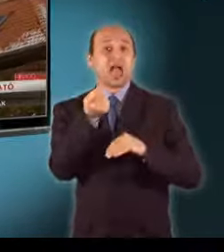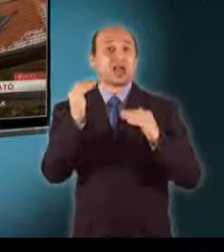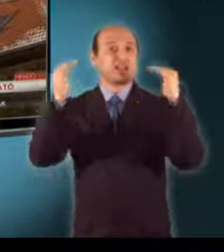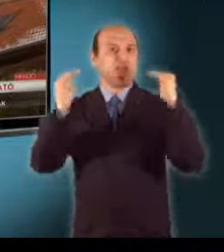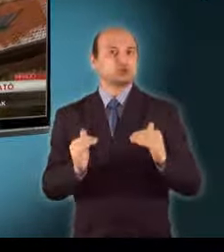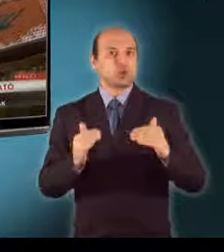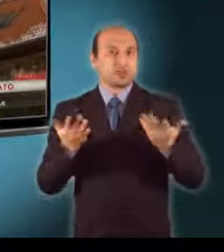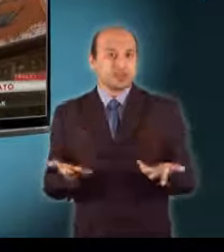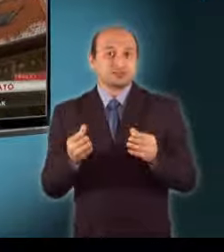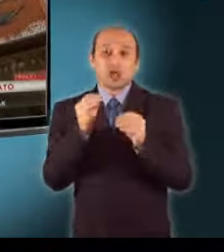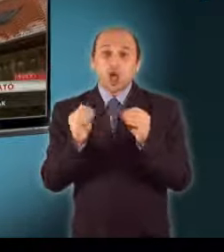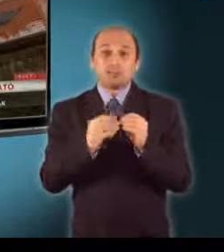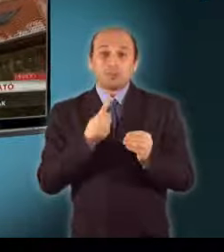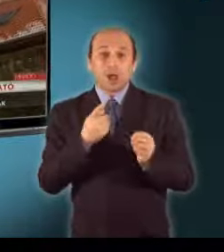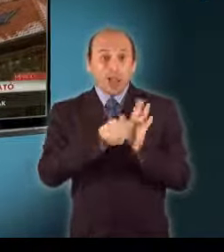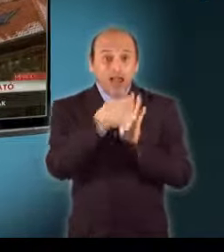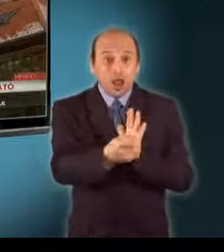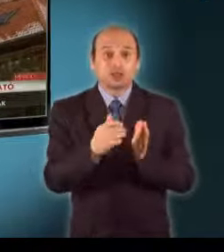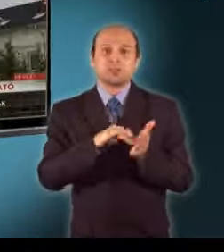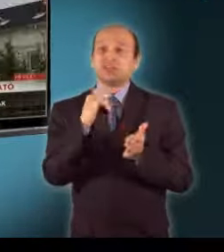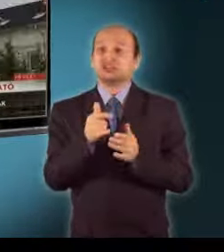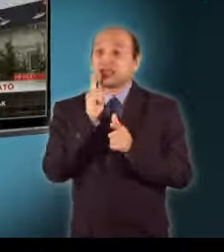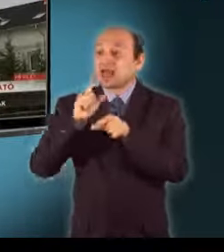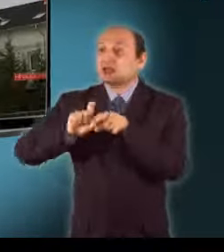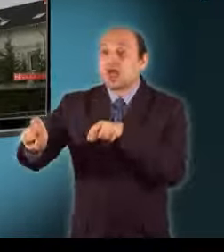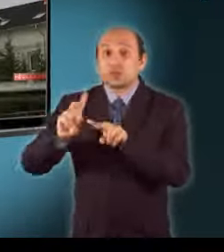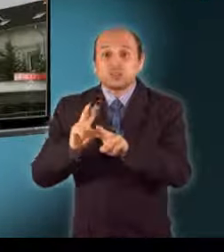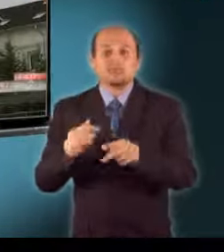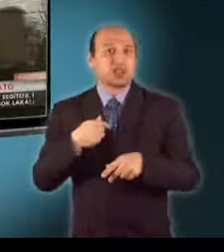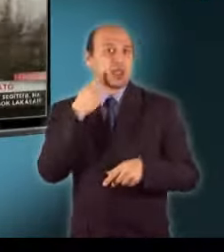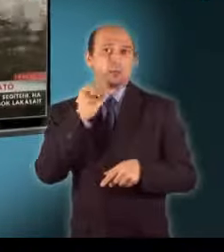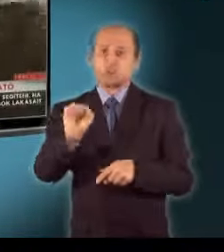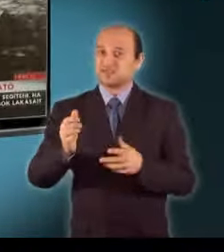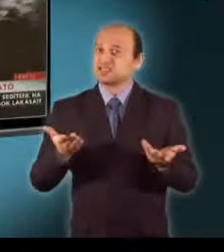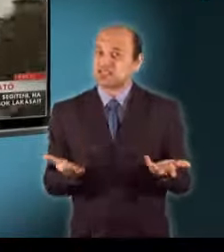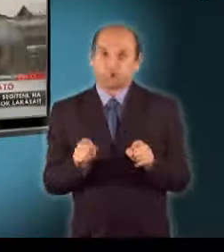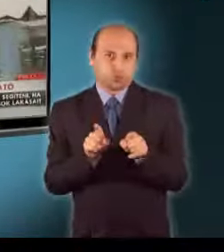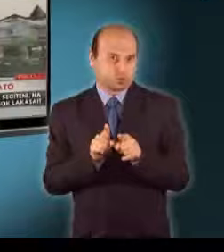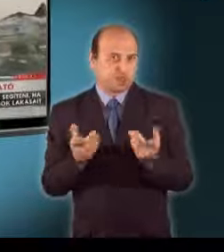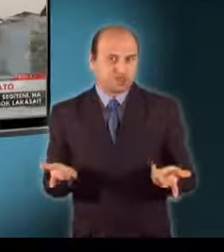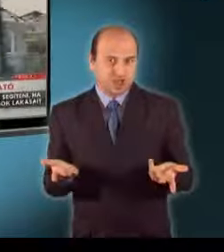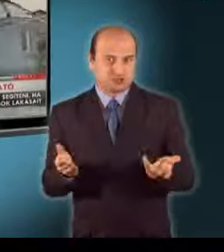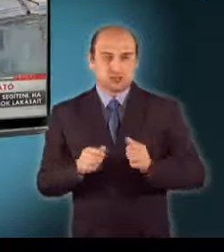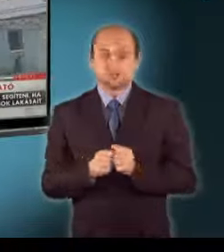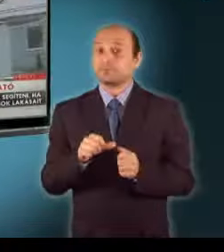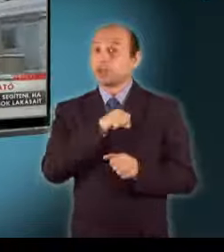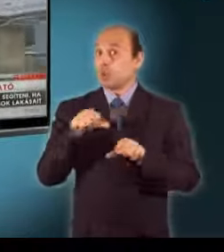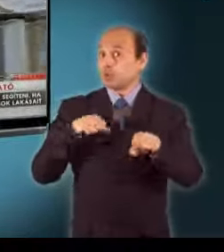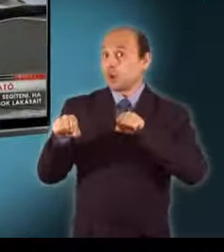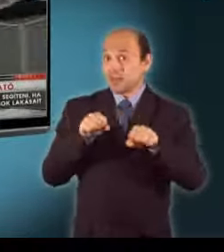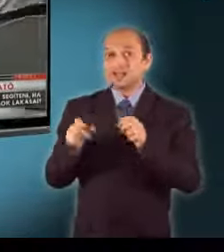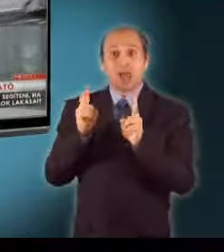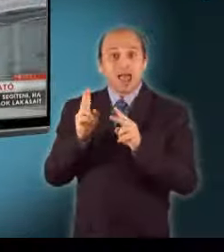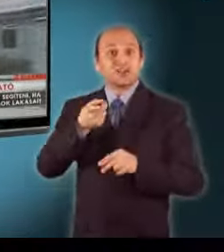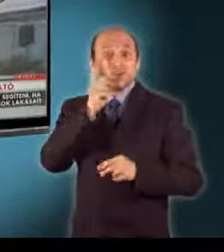tudja adni lakását, az sem kap érte annyi pénzt, amennyiből kifizetheti adóságát. Bár az önkormányzatok is megvásárolhatnák a